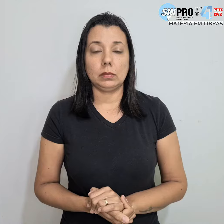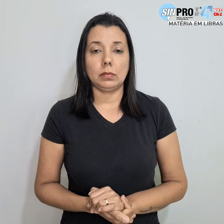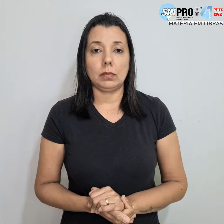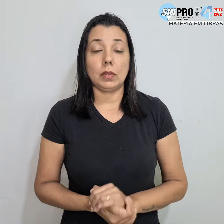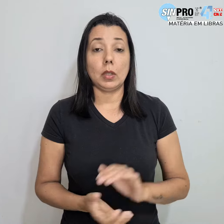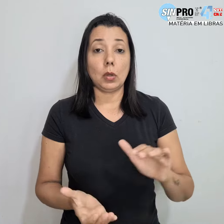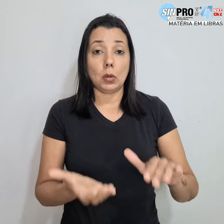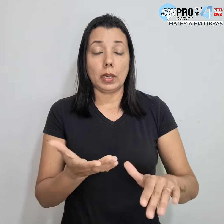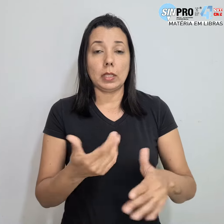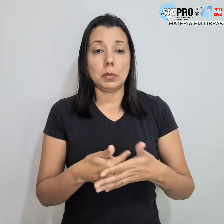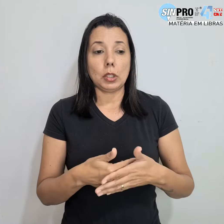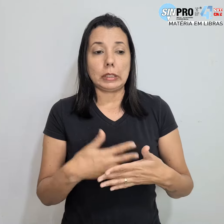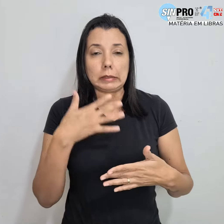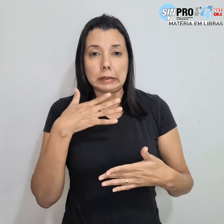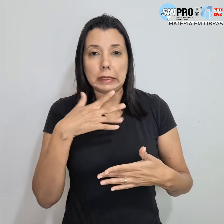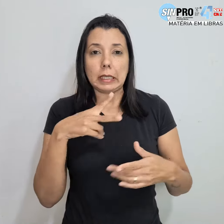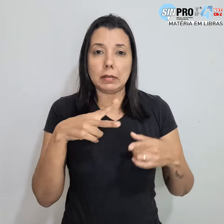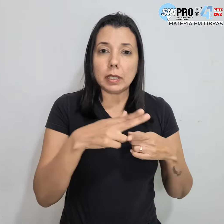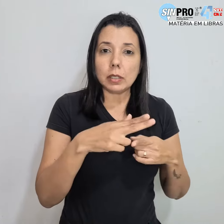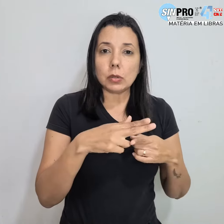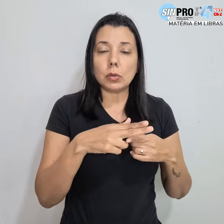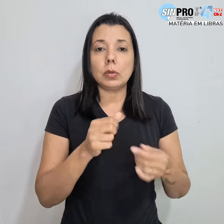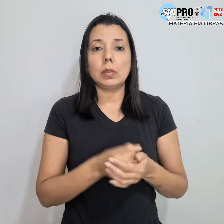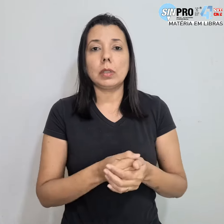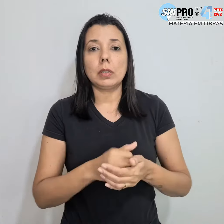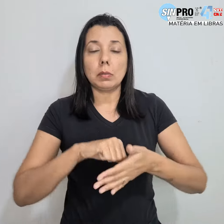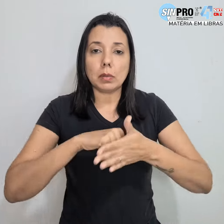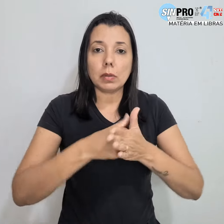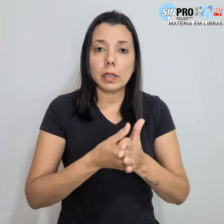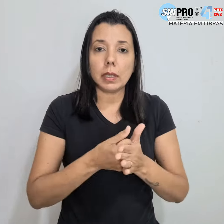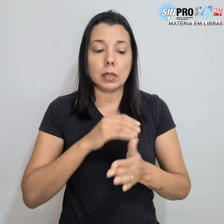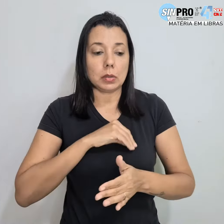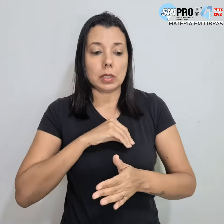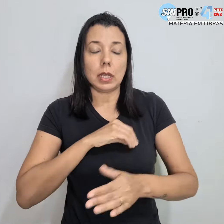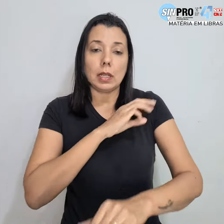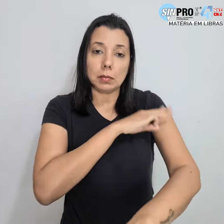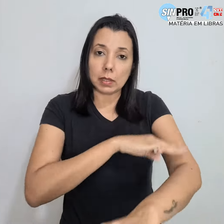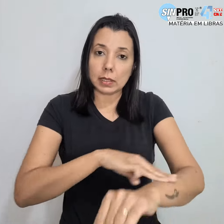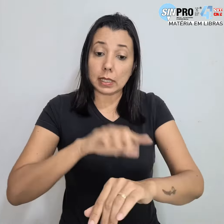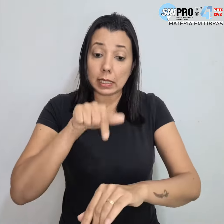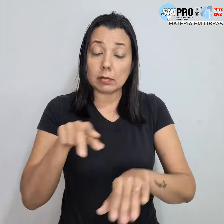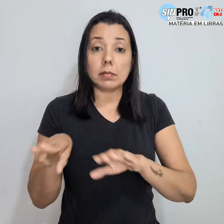O Congresso pode apreciar veto que congela a carreira magistério esta semana.